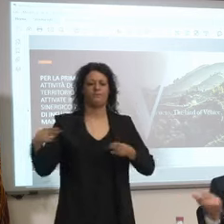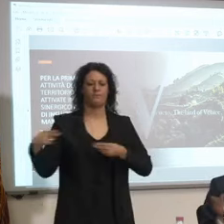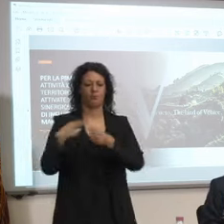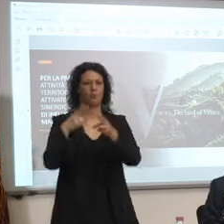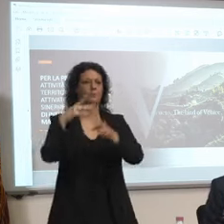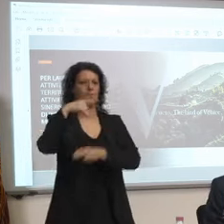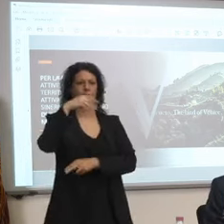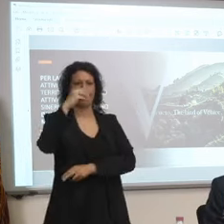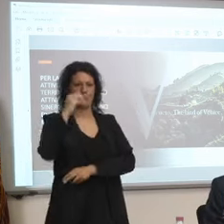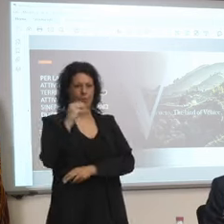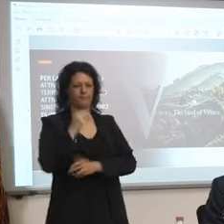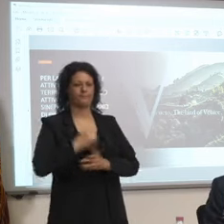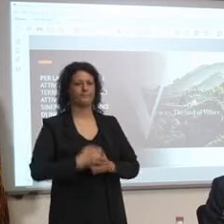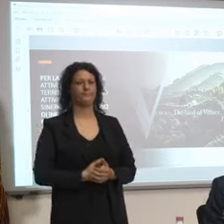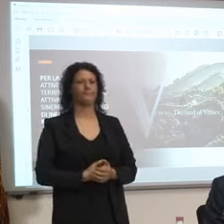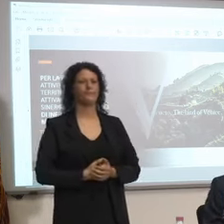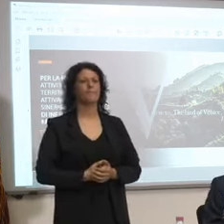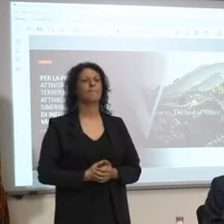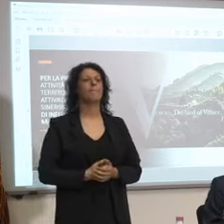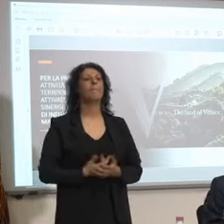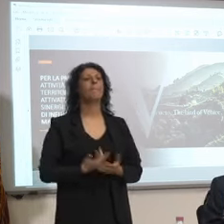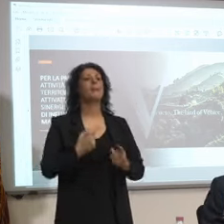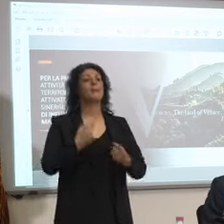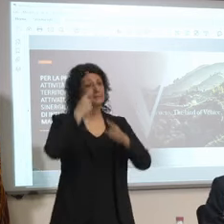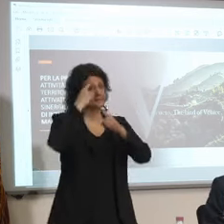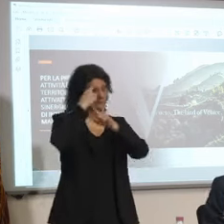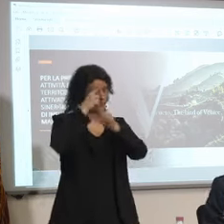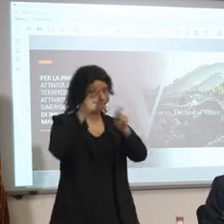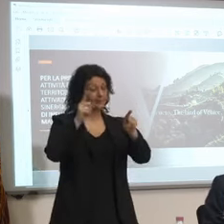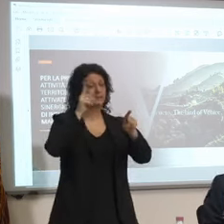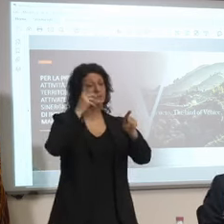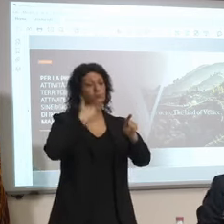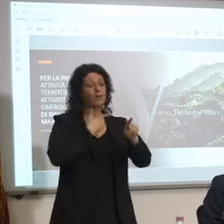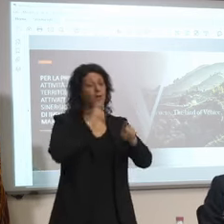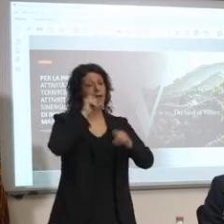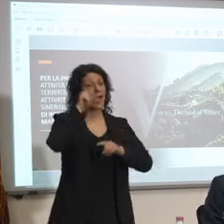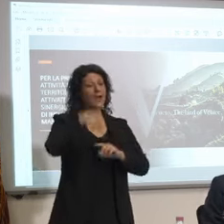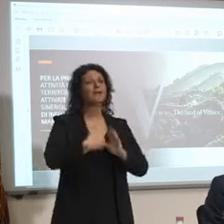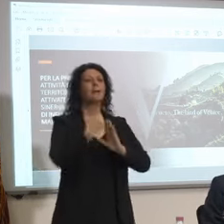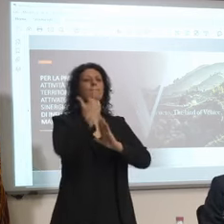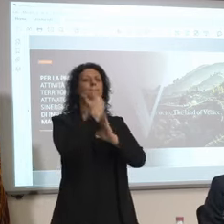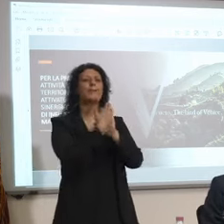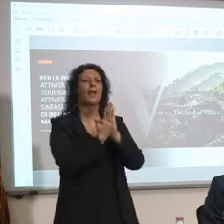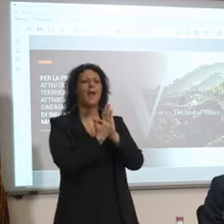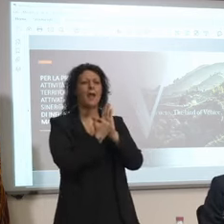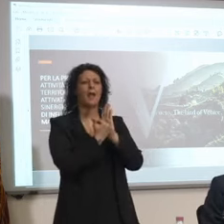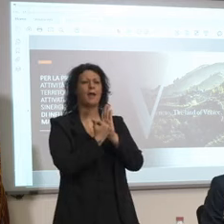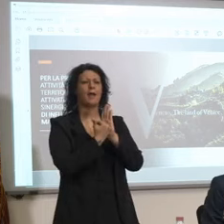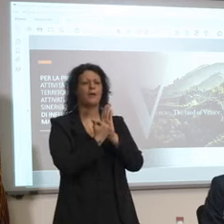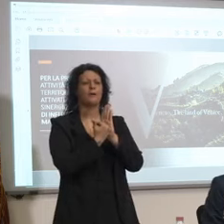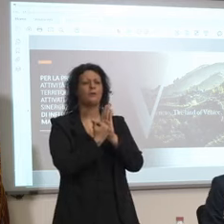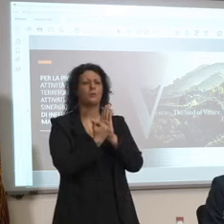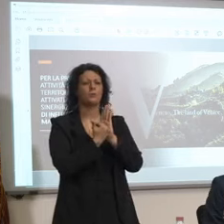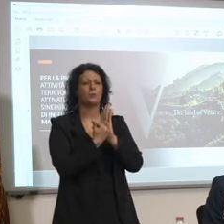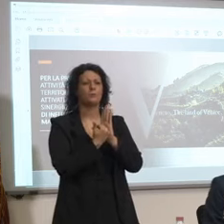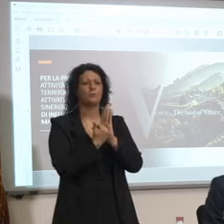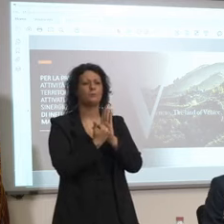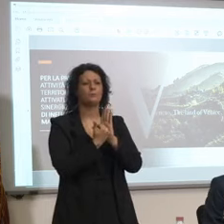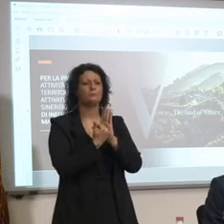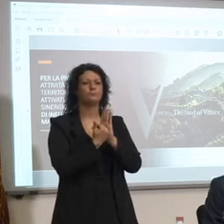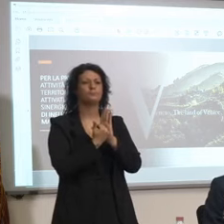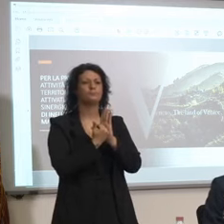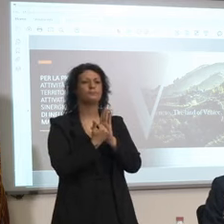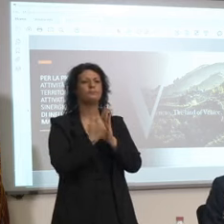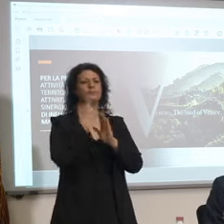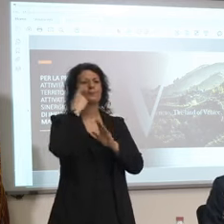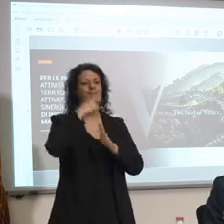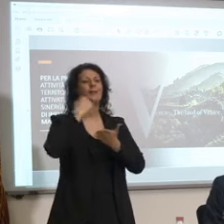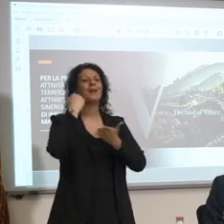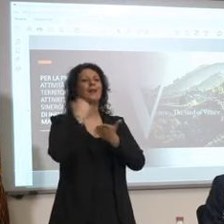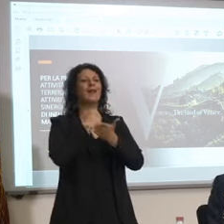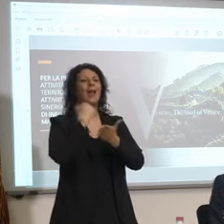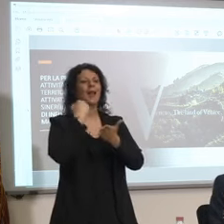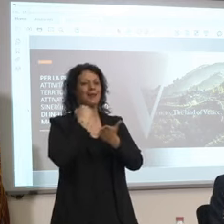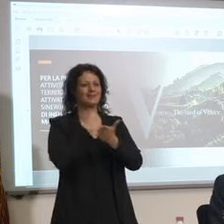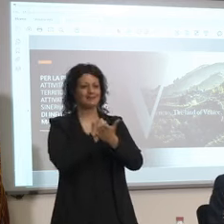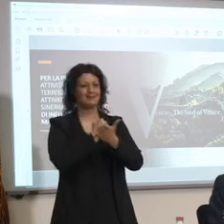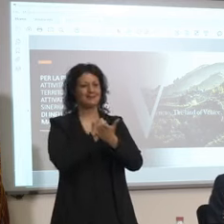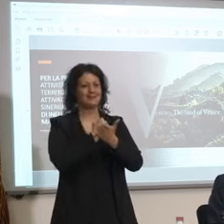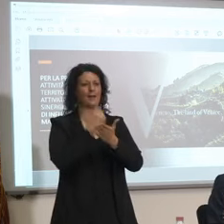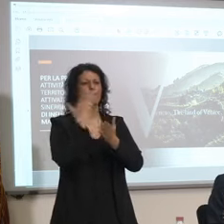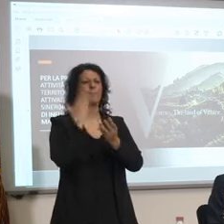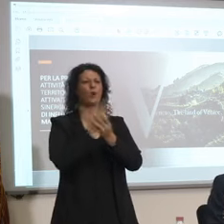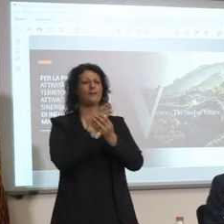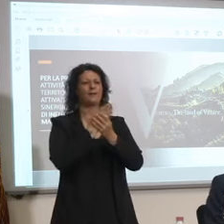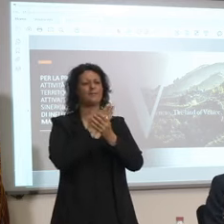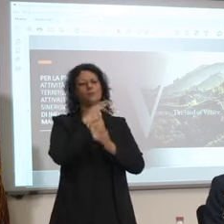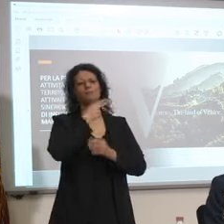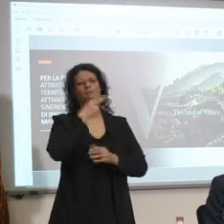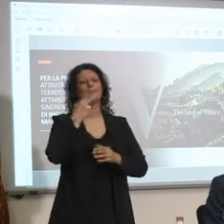sul piano del mio collega marcato per quanto riguarda per esempio il piano di garanzie sul portafoglio quindi quelli che hanno